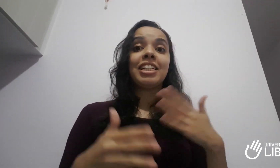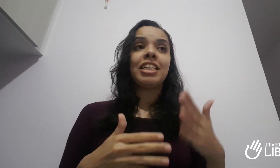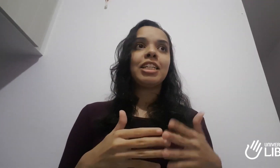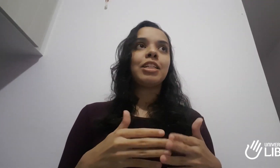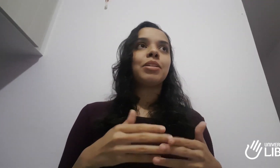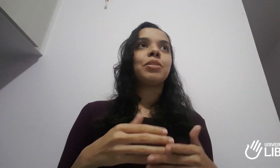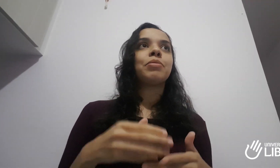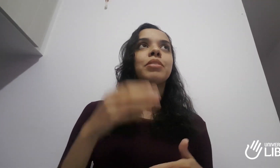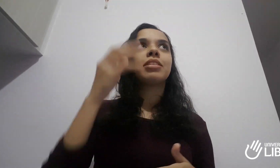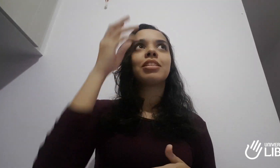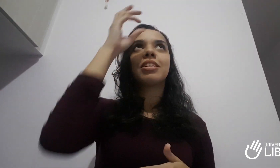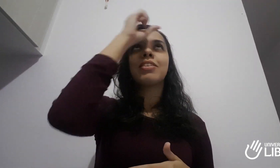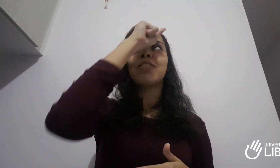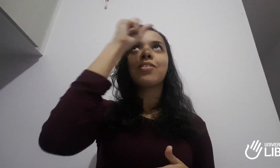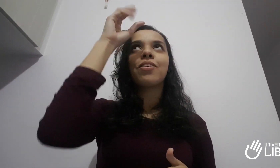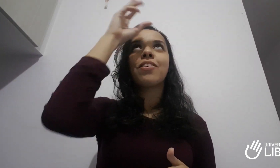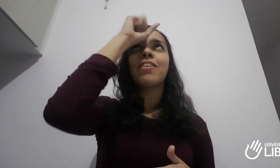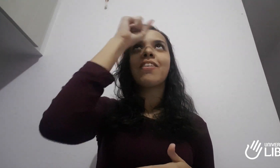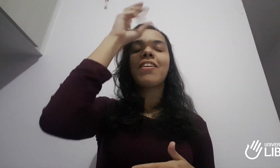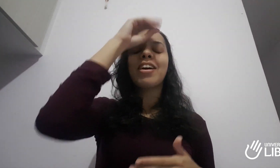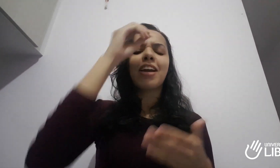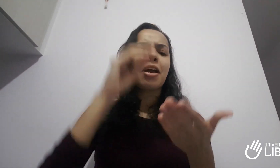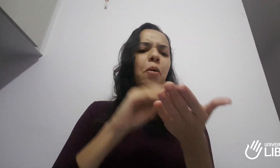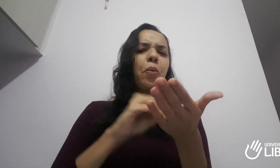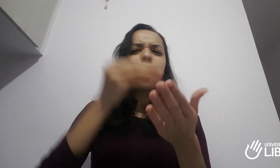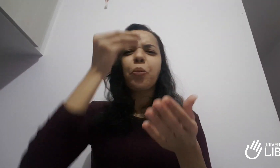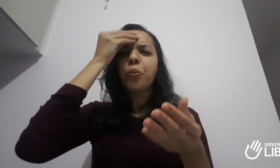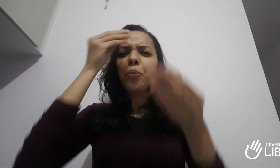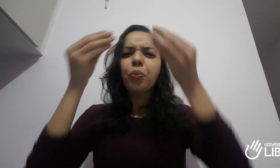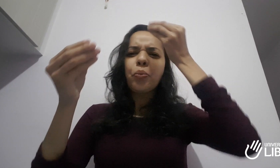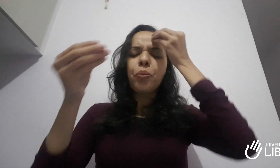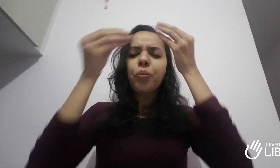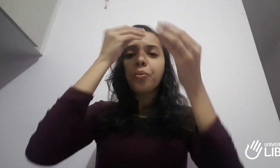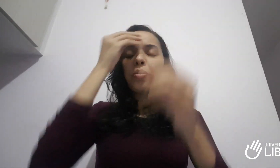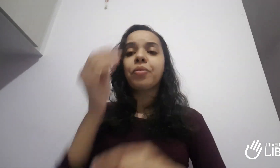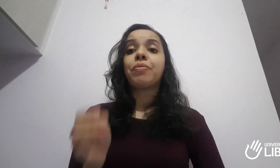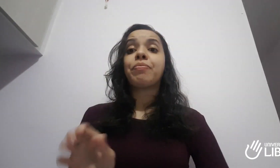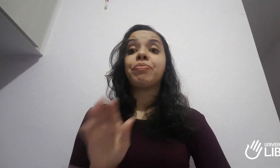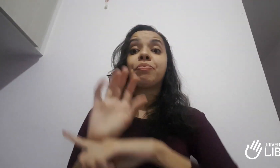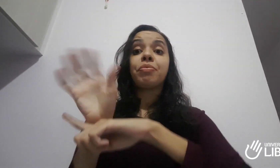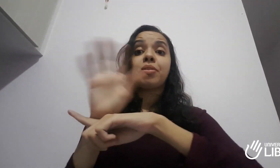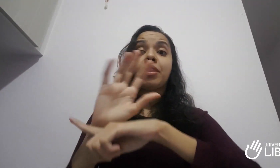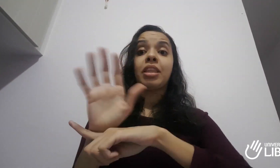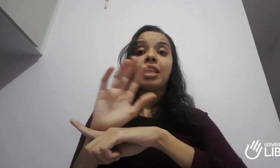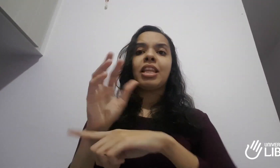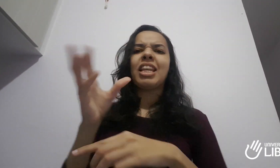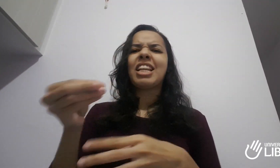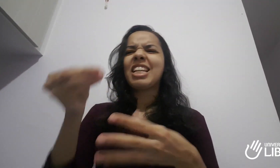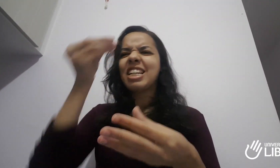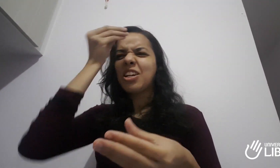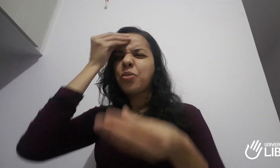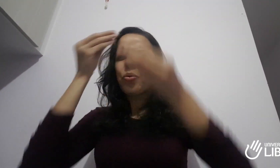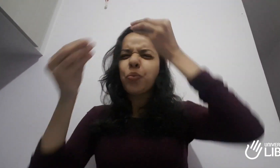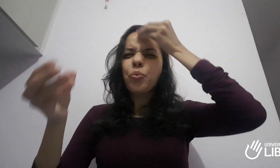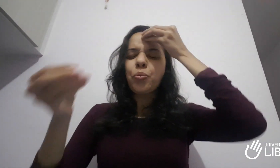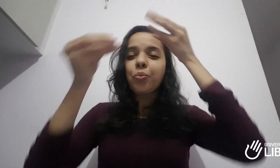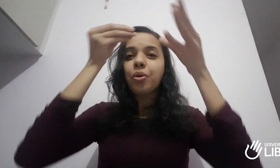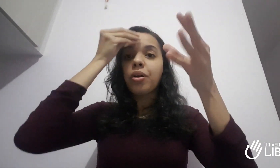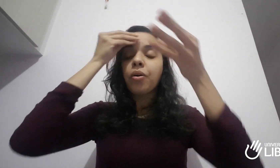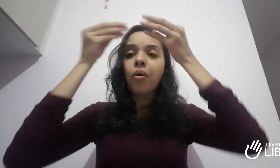as lições do método, comecei a assistir os vídeos, comecei a praticar, a aprender os sinais, a